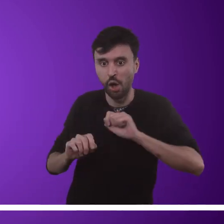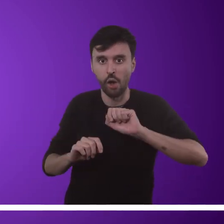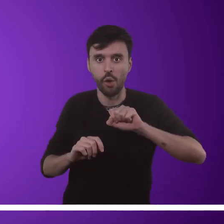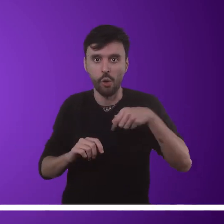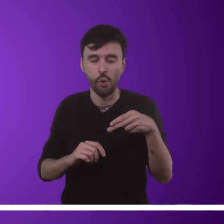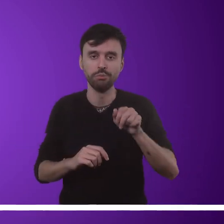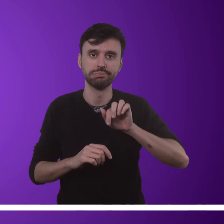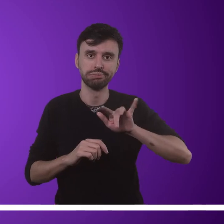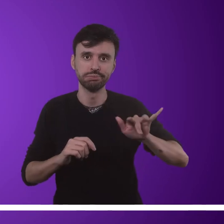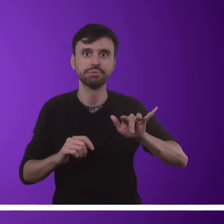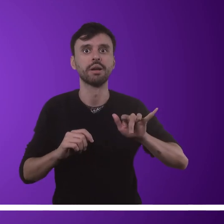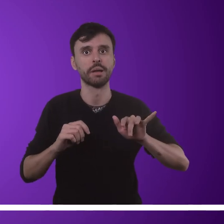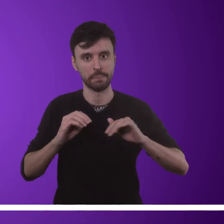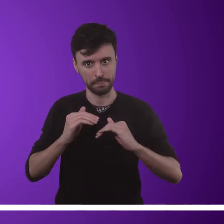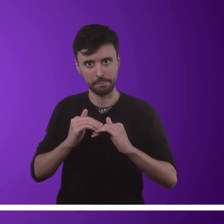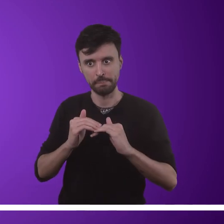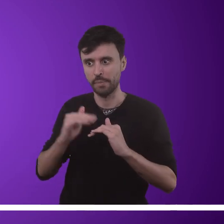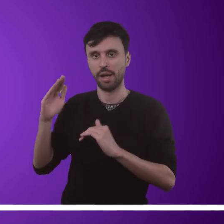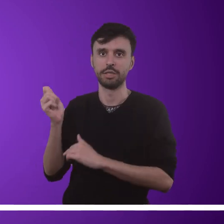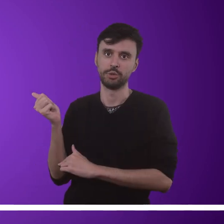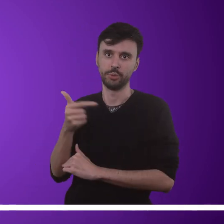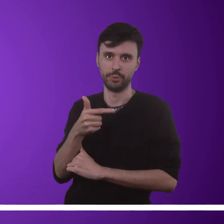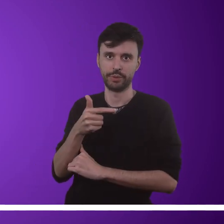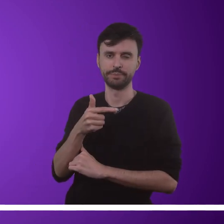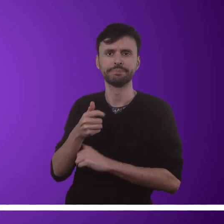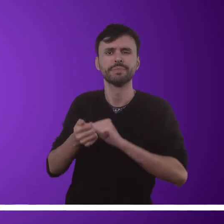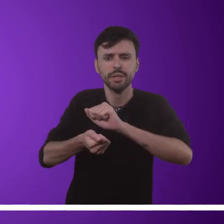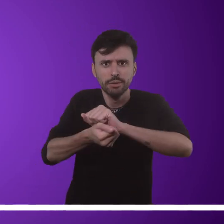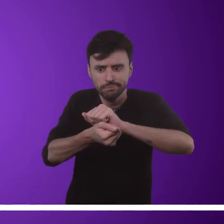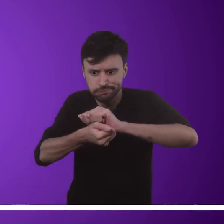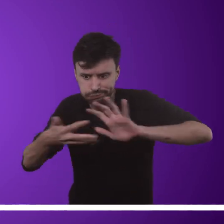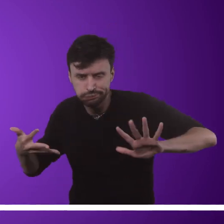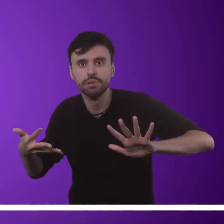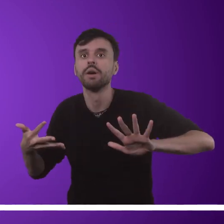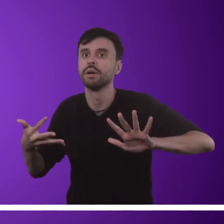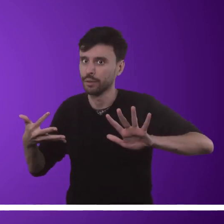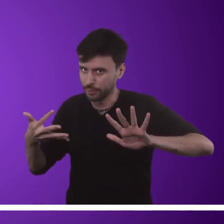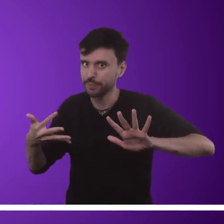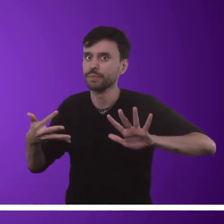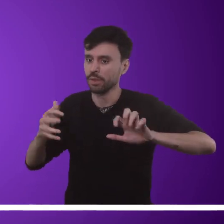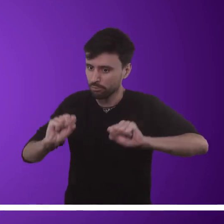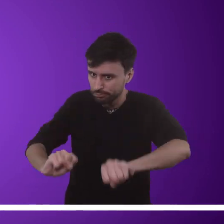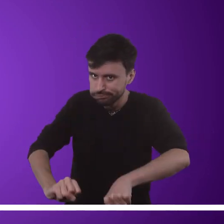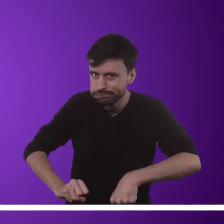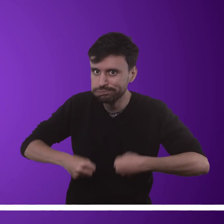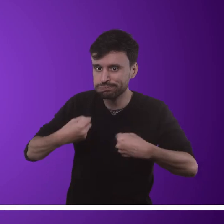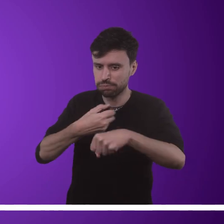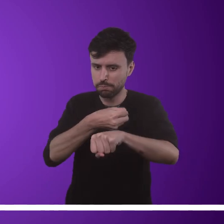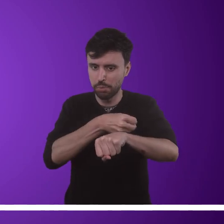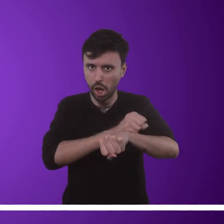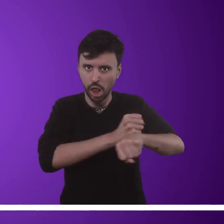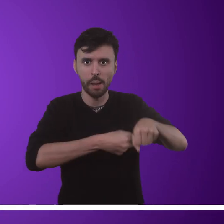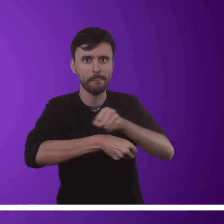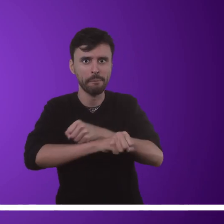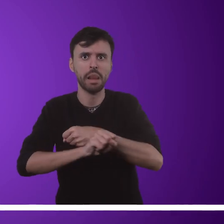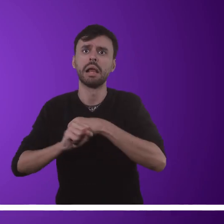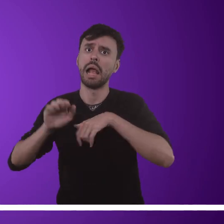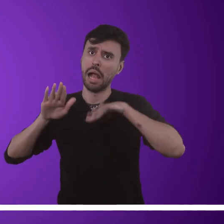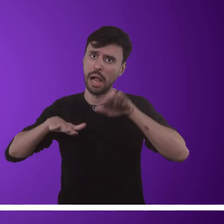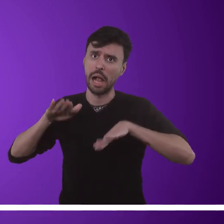ou datilológico. Para chegar à fluência, é necessária uma alta dose de dedicação e isso pode levar